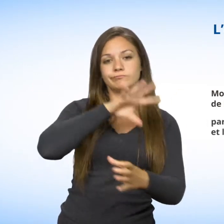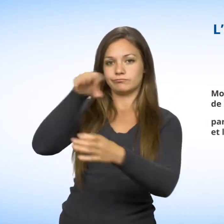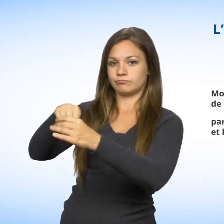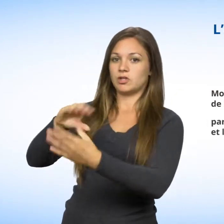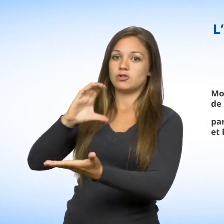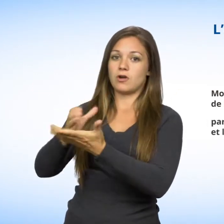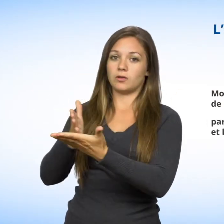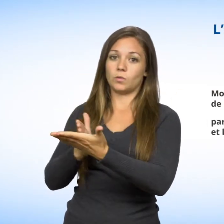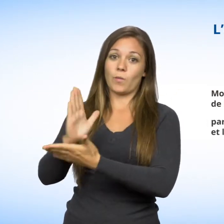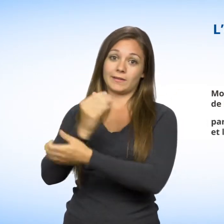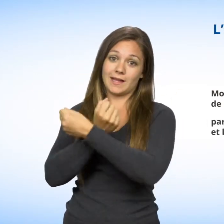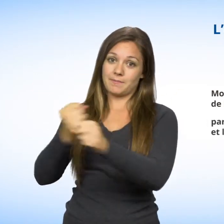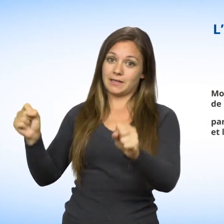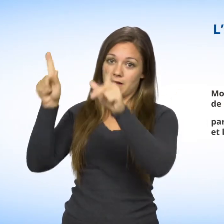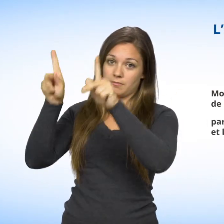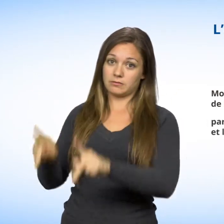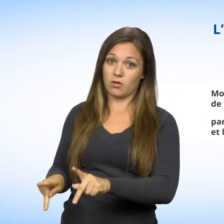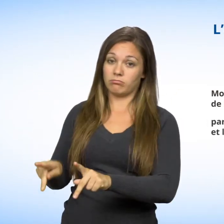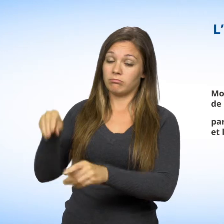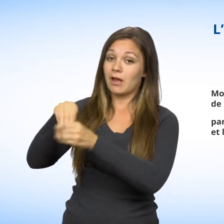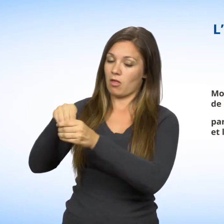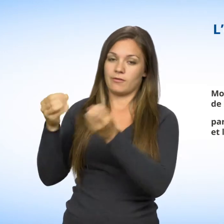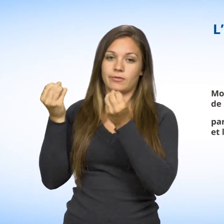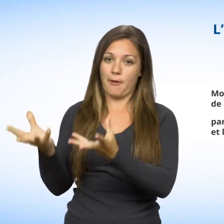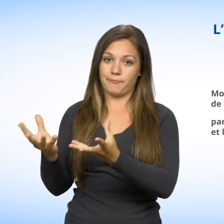Ces situations sont contraires à la Charte des droits et libertés de la personne.